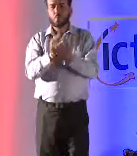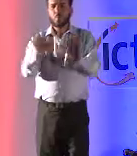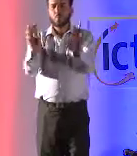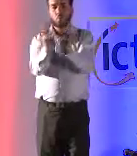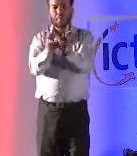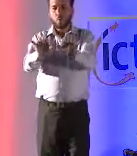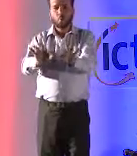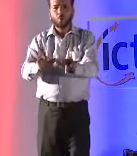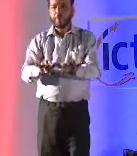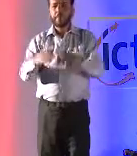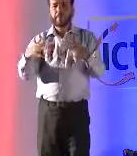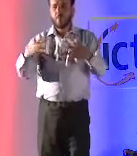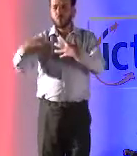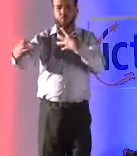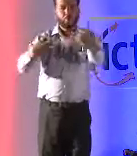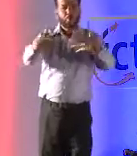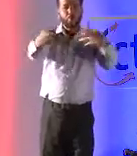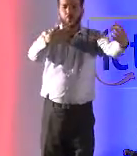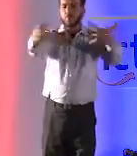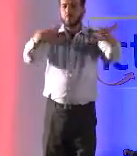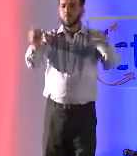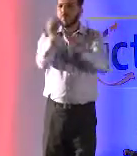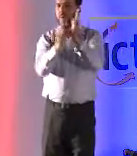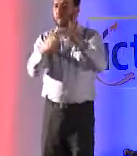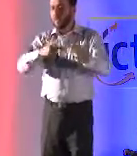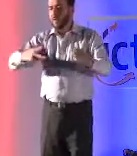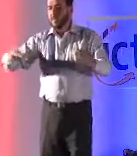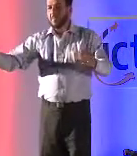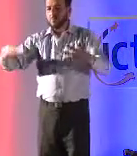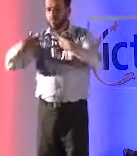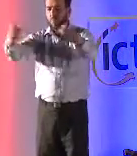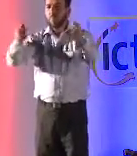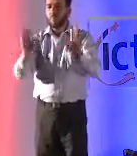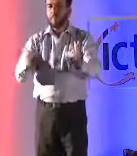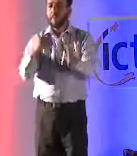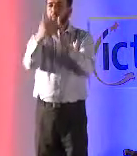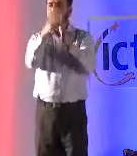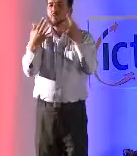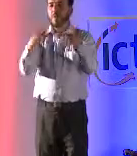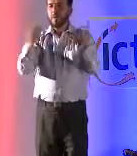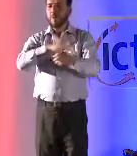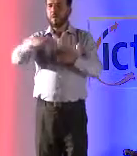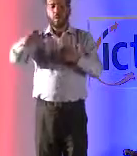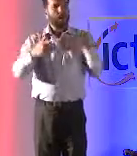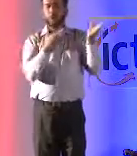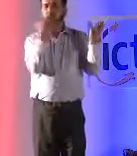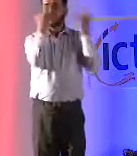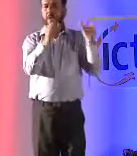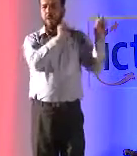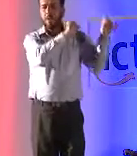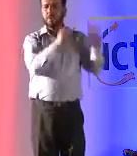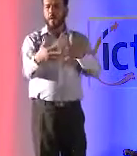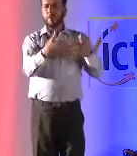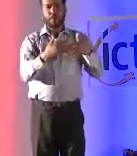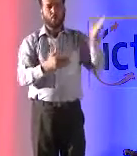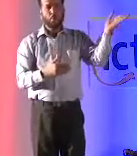كمبيوترات أخرى أو من أنظمة أخرى أيضا أردت أن أردتك الكثير